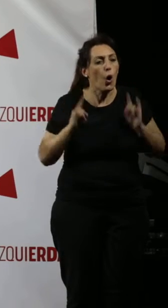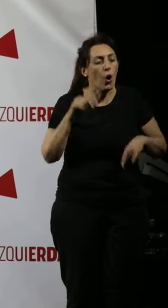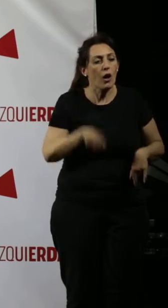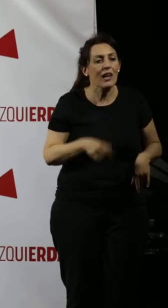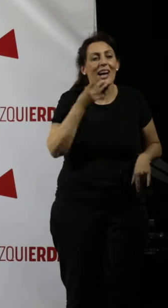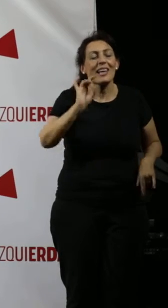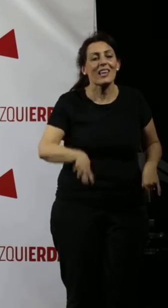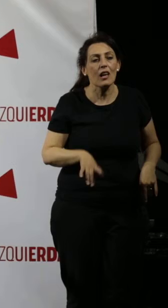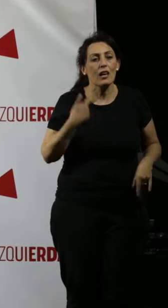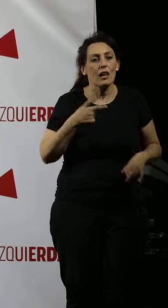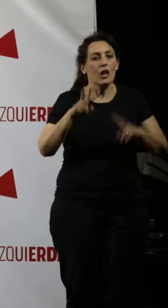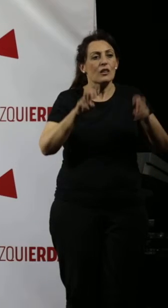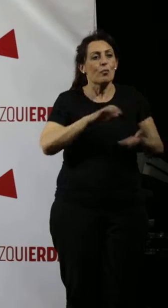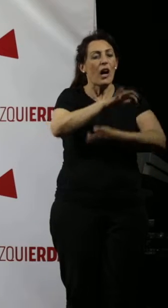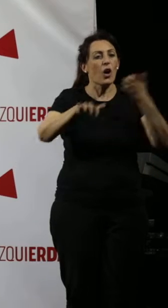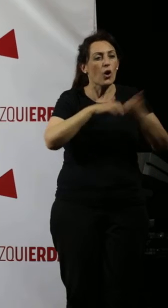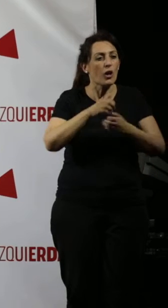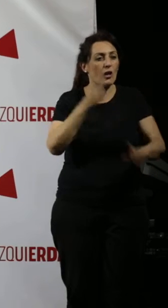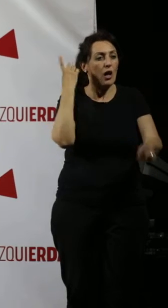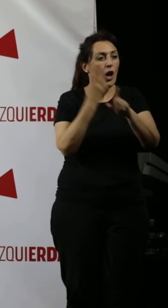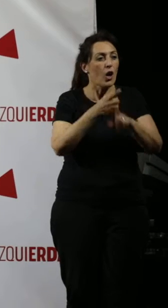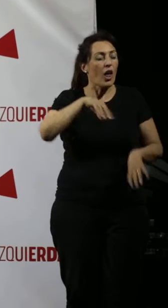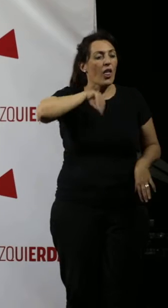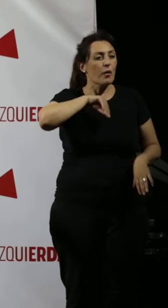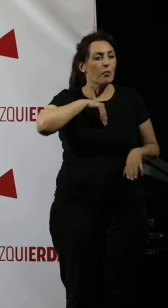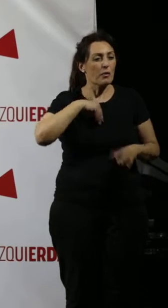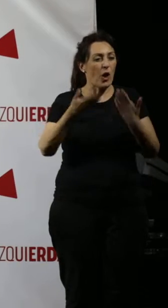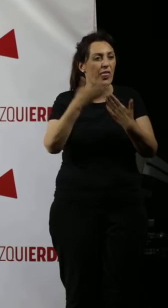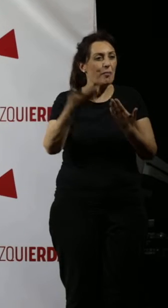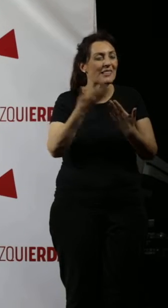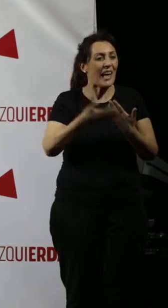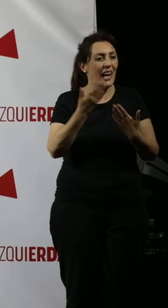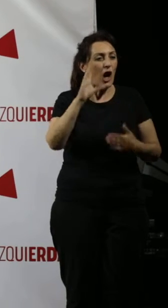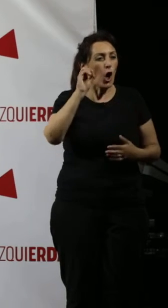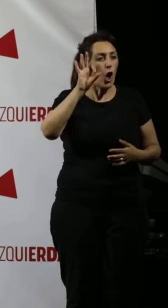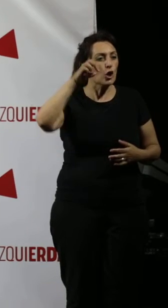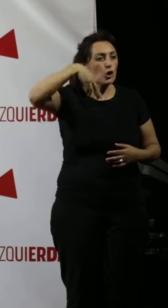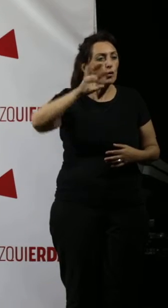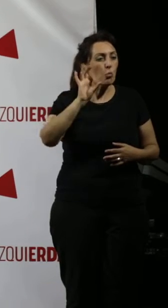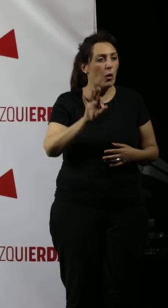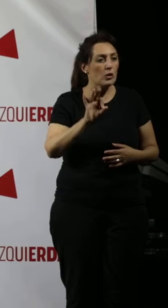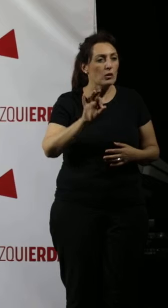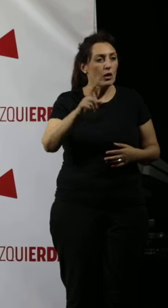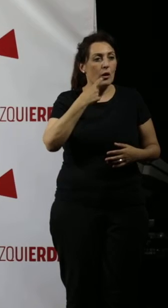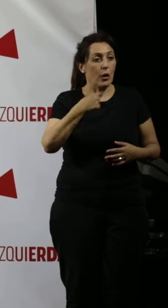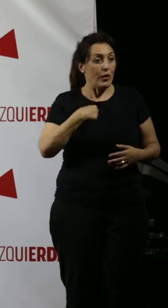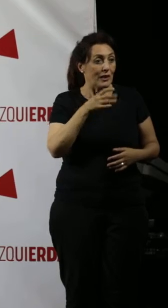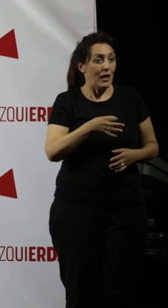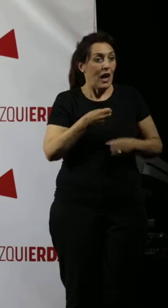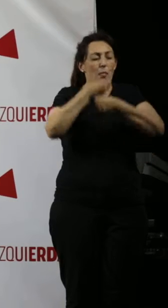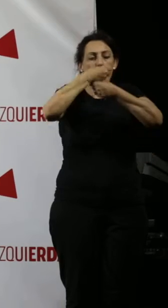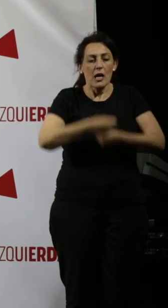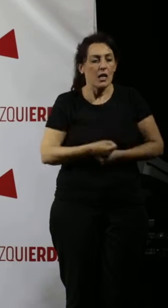con el conflicto con respecto a la cementera de Cosmos? Porque la coherencia es el principal valor que nos da, lo decía Carola, la